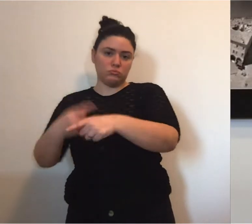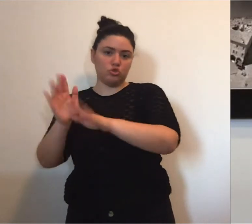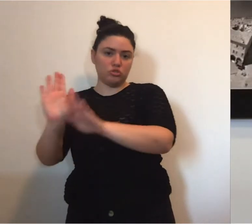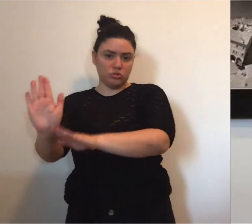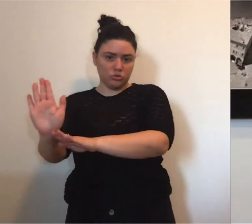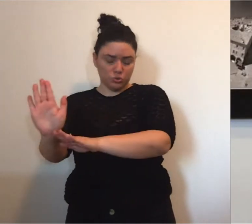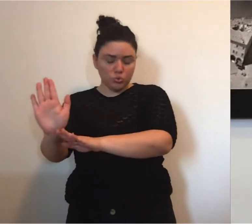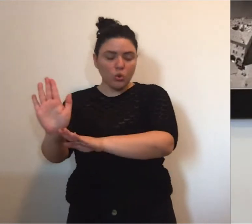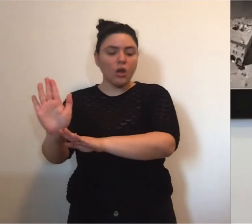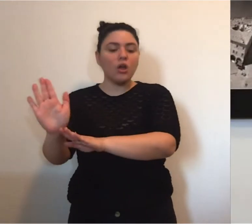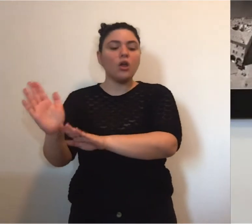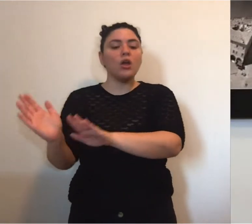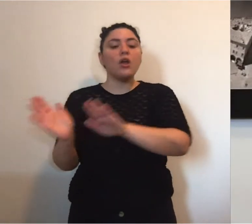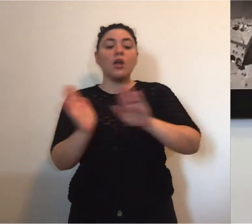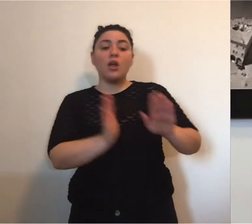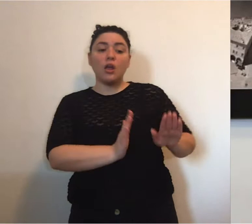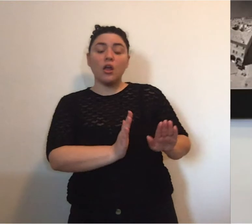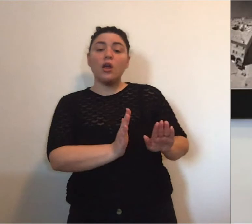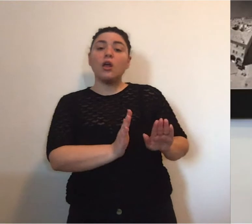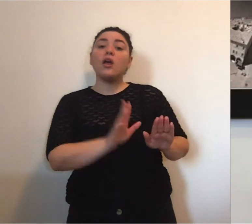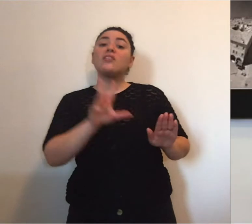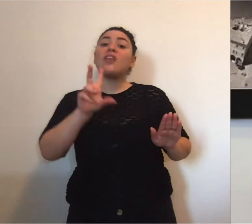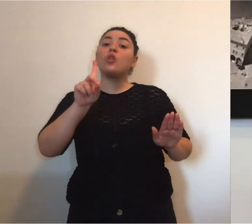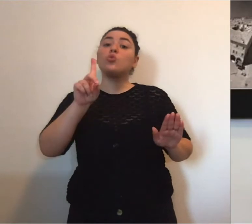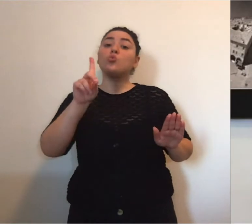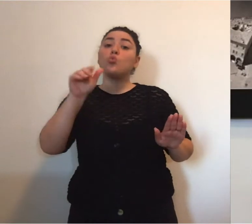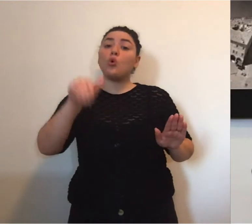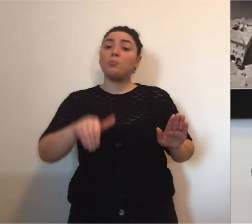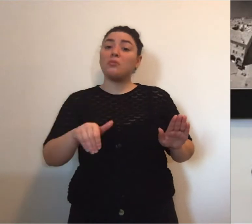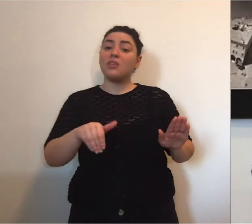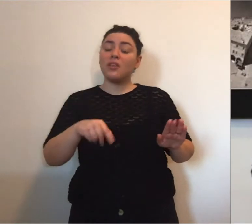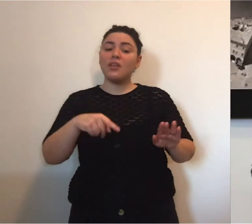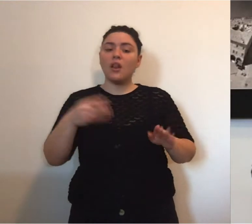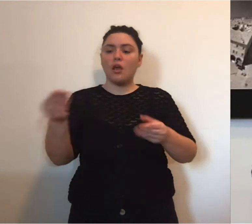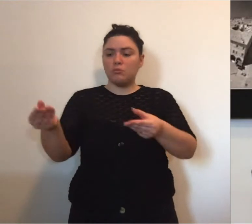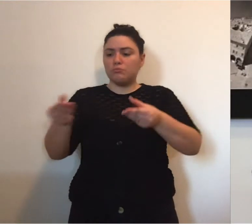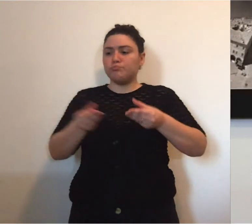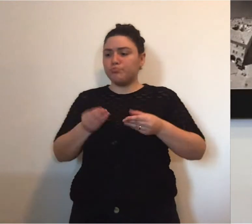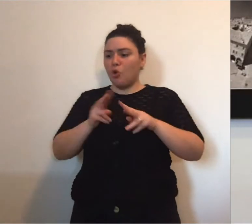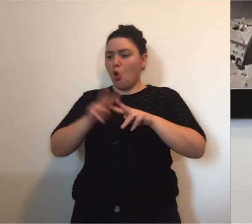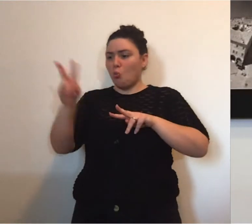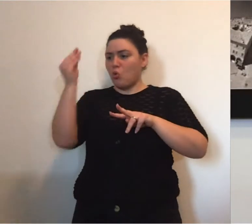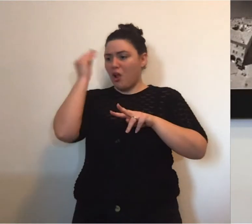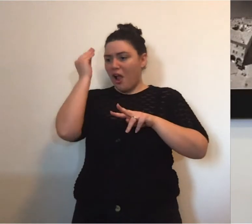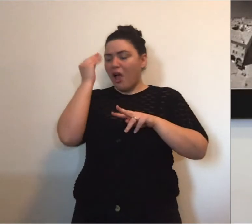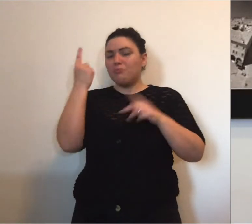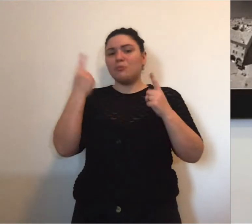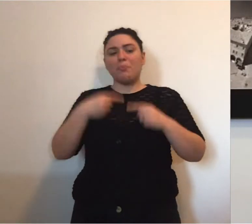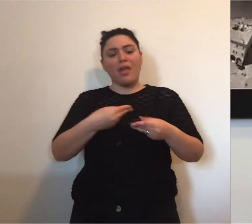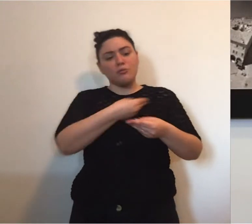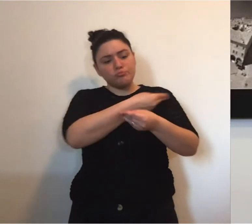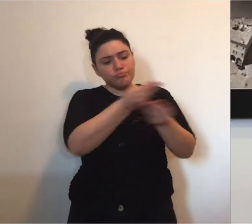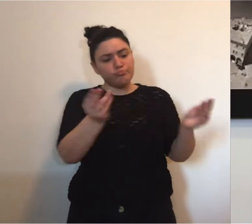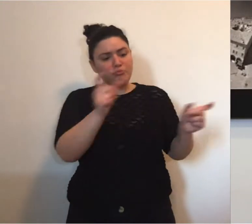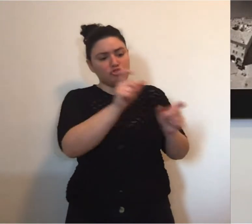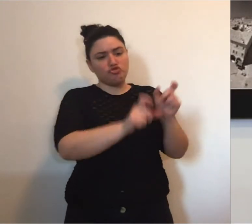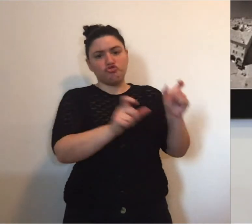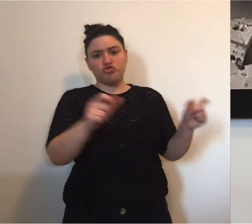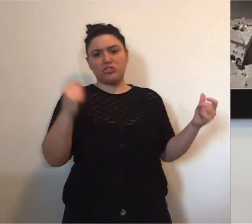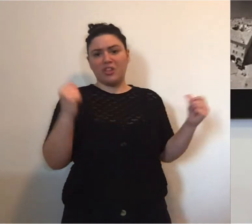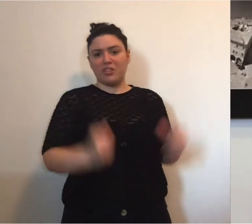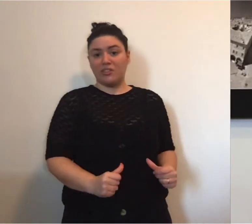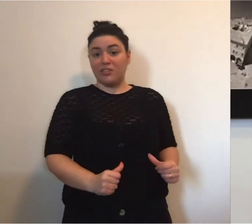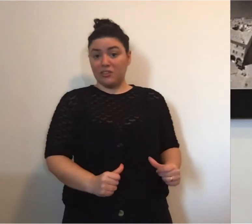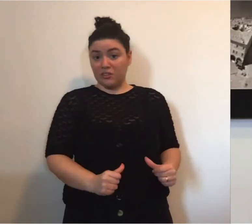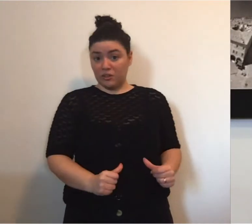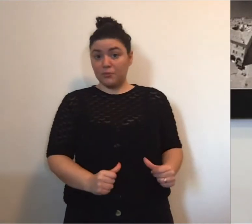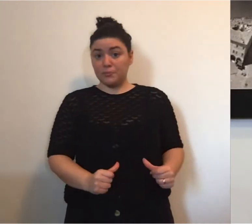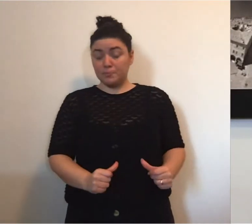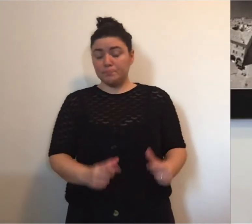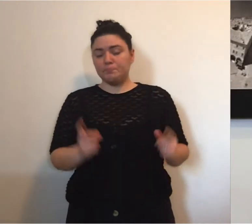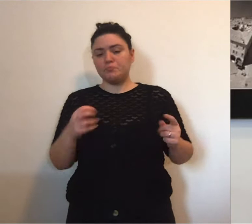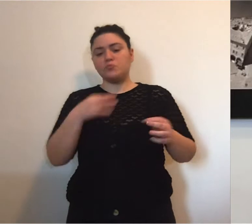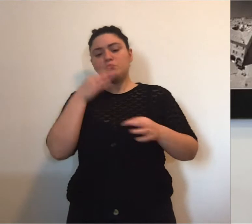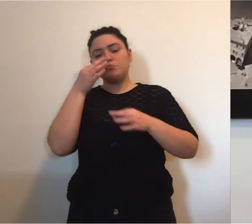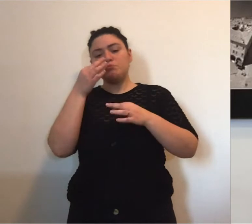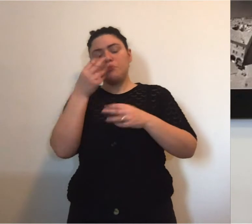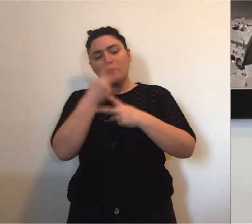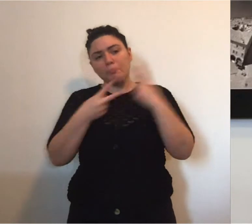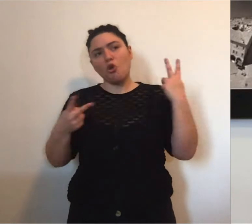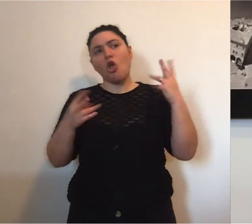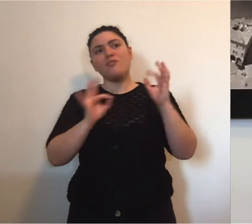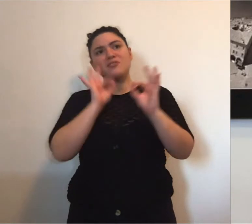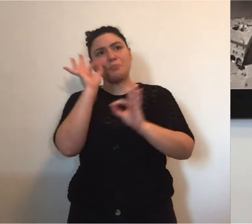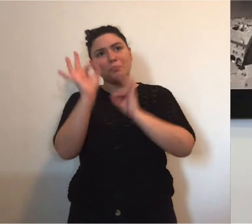31.000 sono invece affidate al comune di Carpi per un utilizzo di tipo civico. Ora, cerco di essere